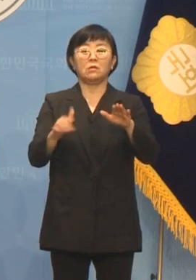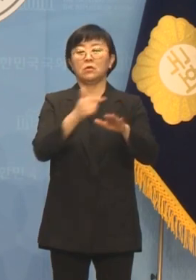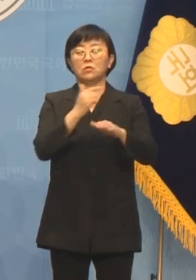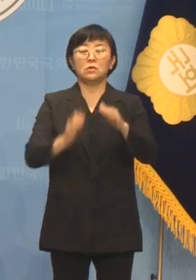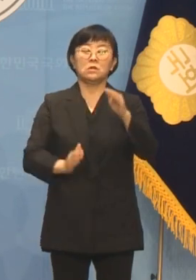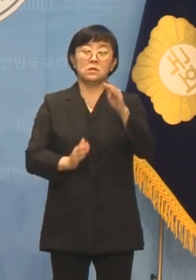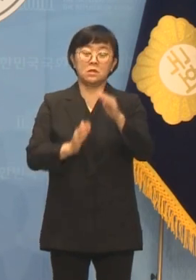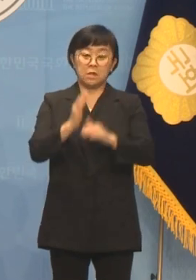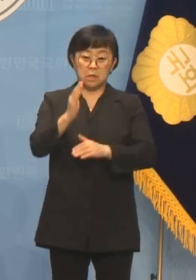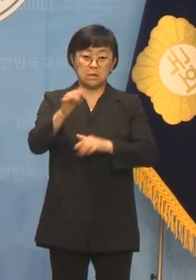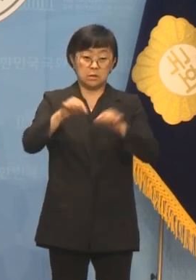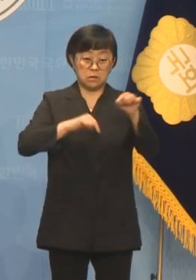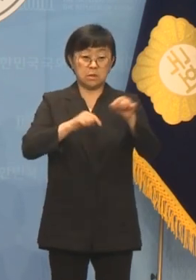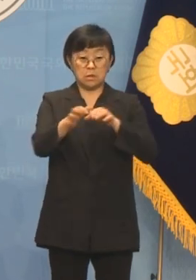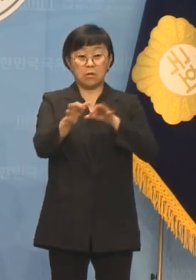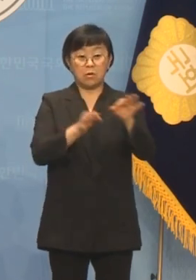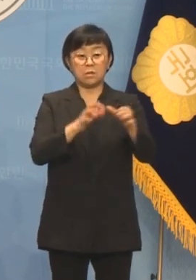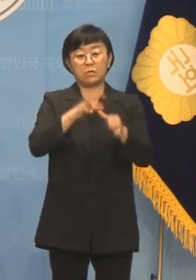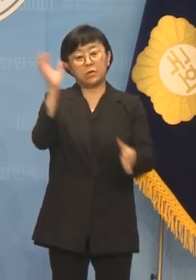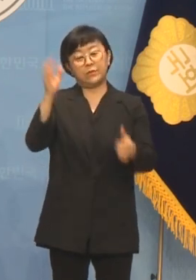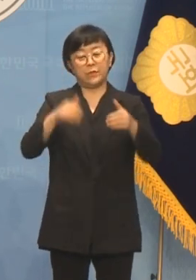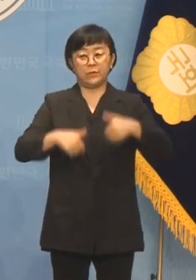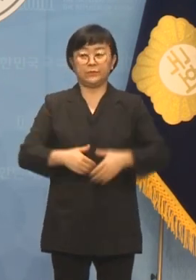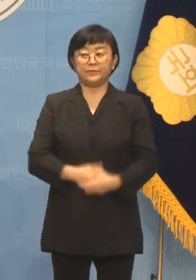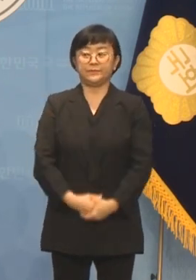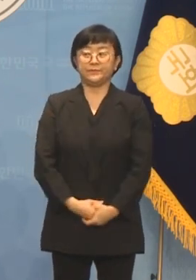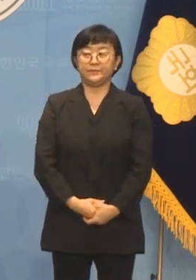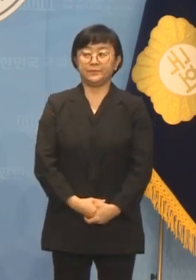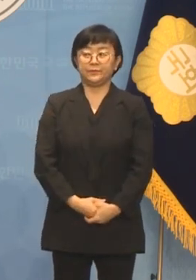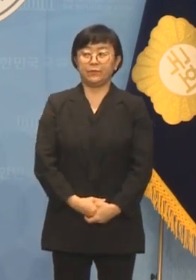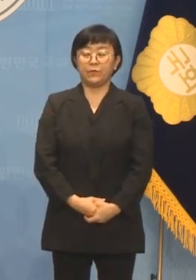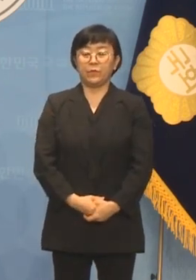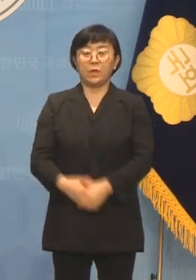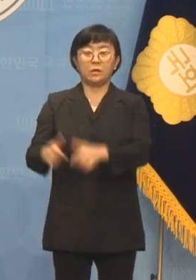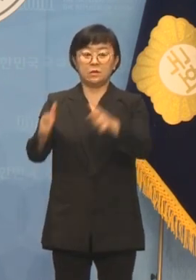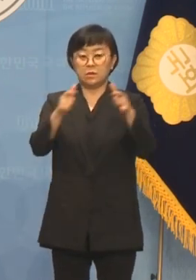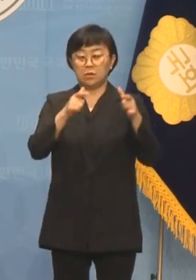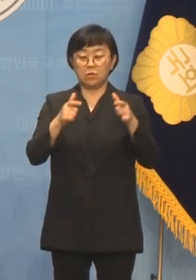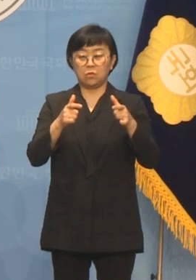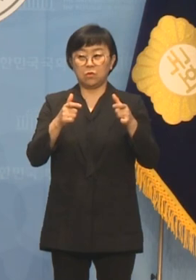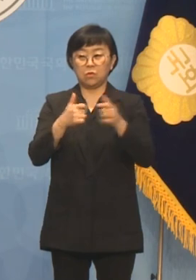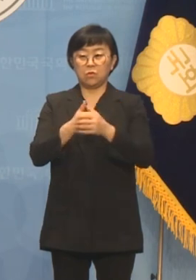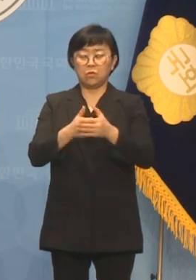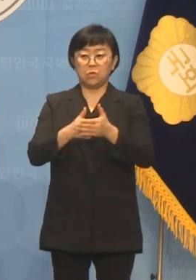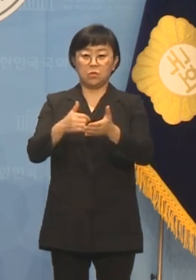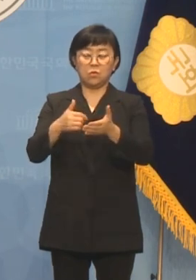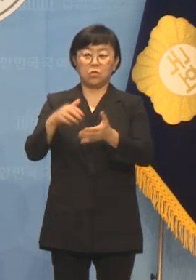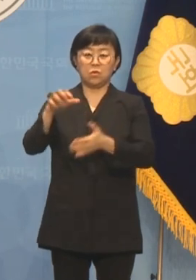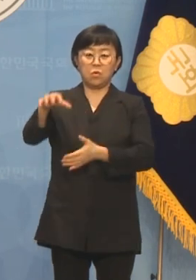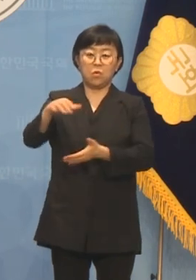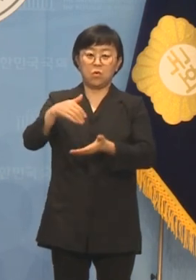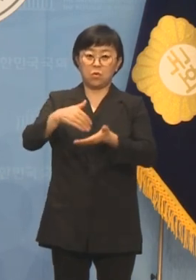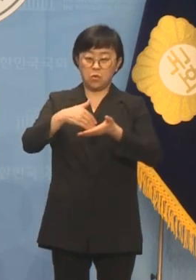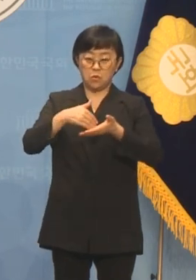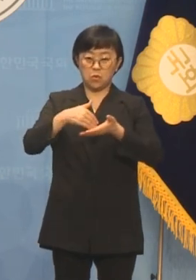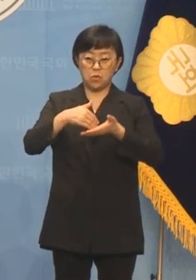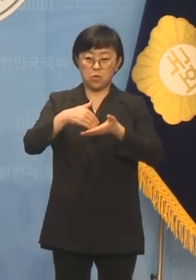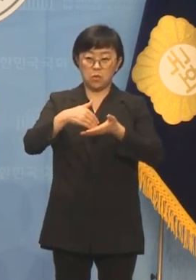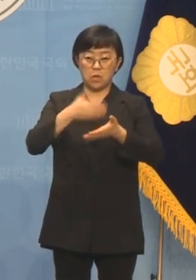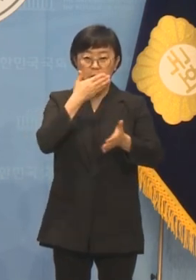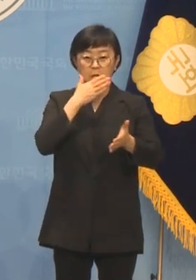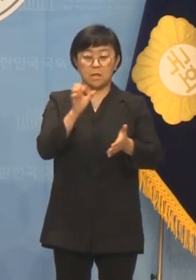정치적 거래에서 펼쳐나야 합니다. 지역구 나눠먹기식 요구와 같은 취지의 은한